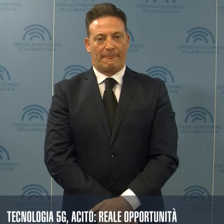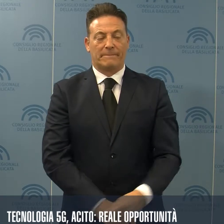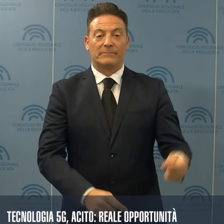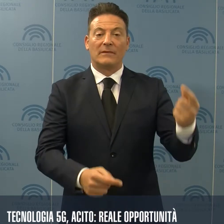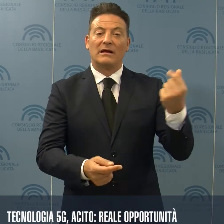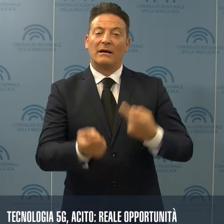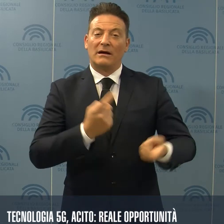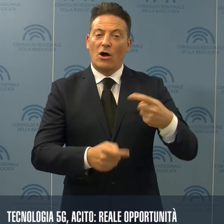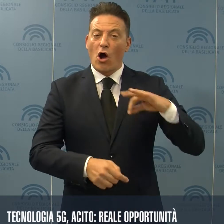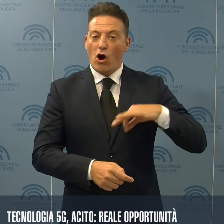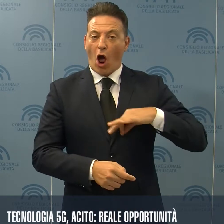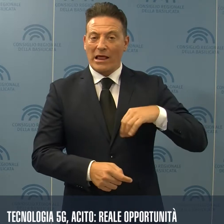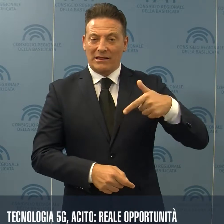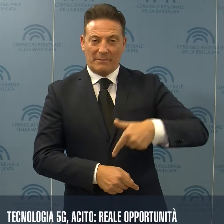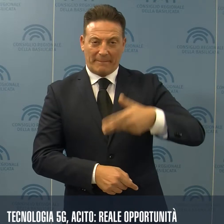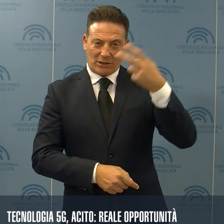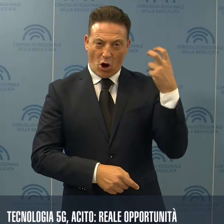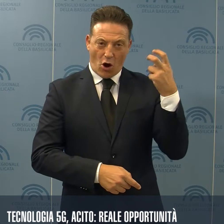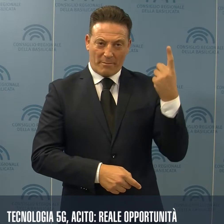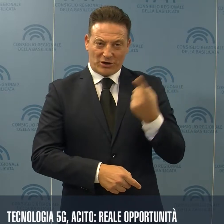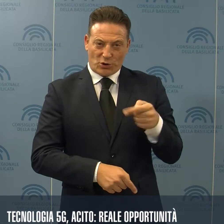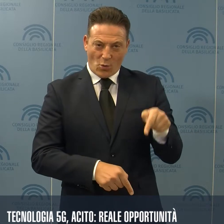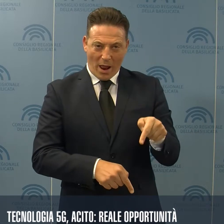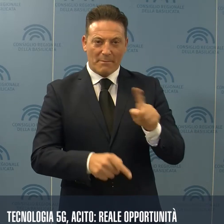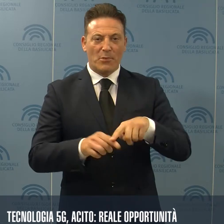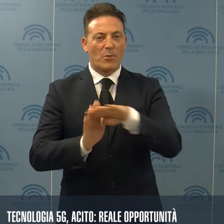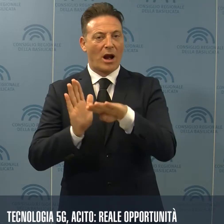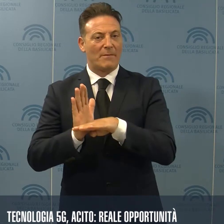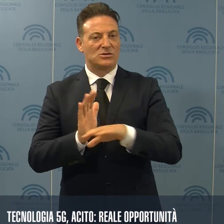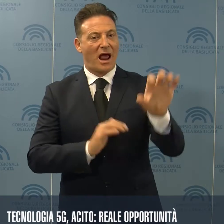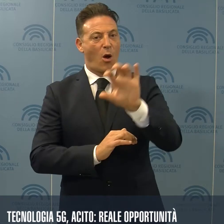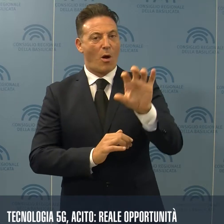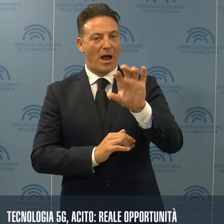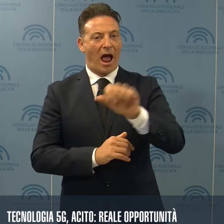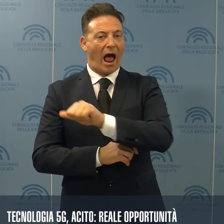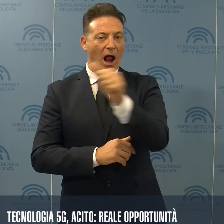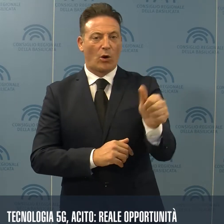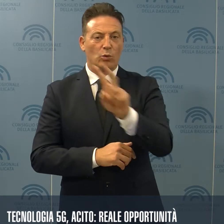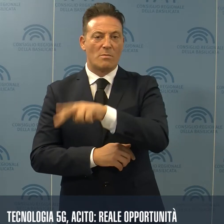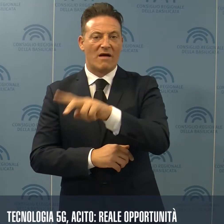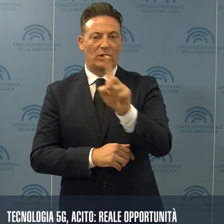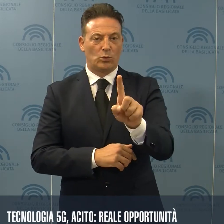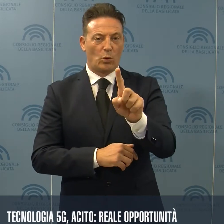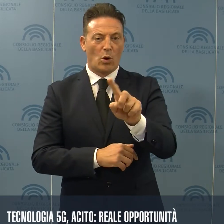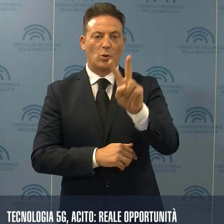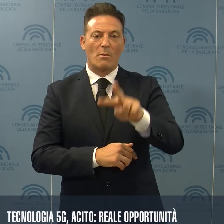royalties e la programmazione comunitaria 2021-2027